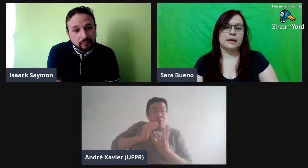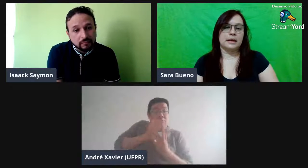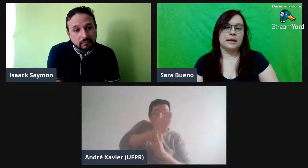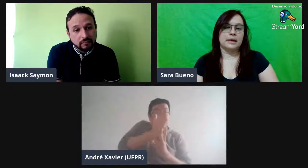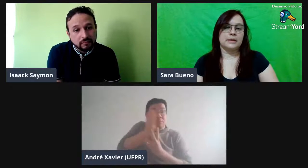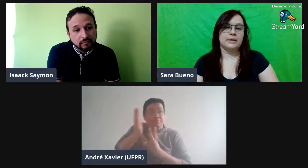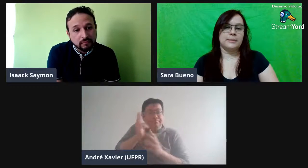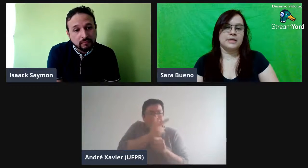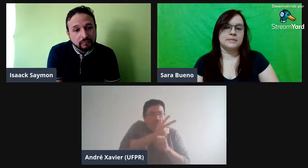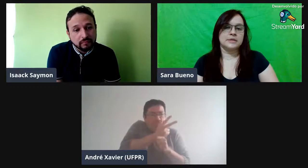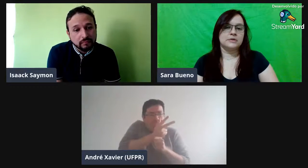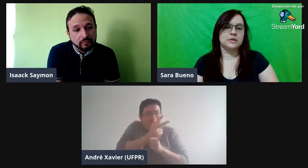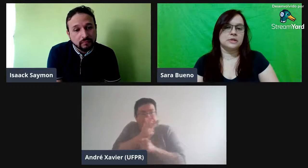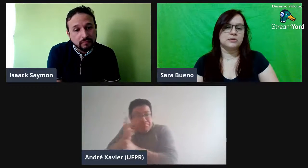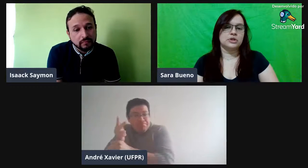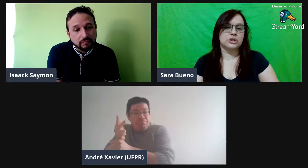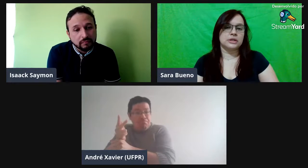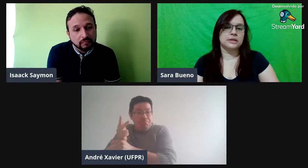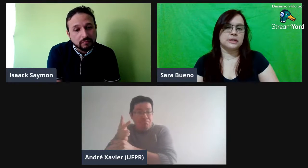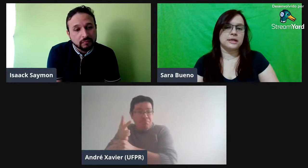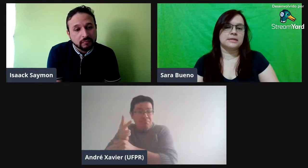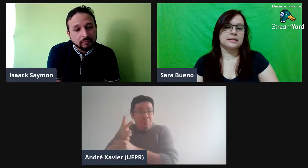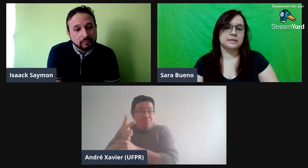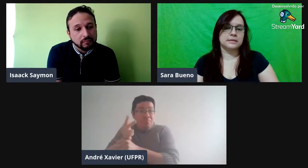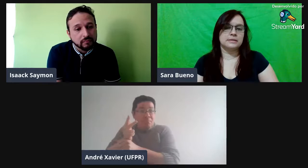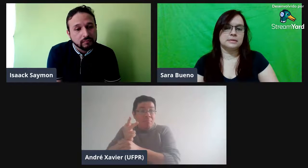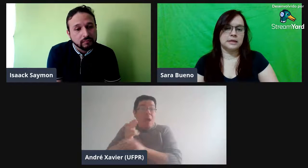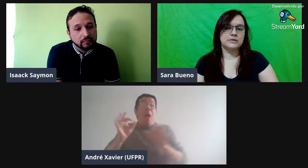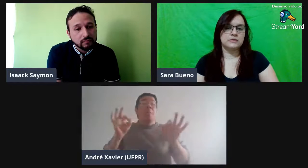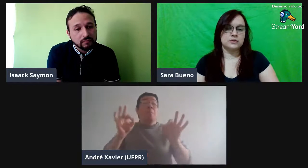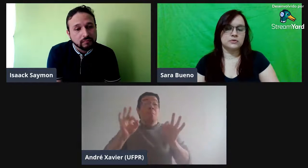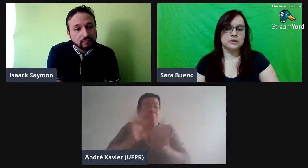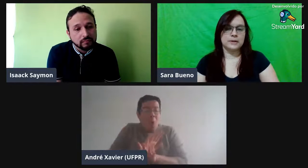Na mesma situação, tinha ali três... três vídeos, né.